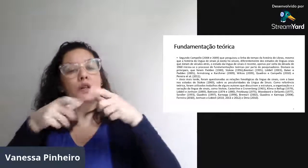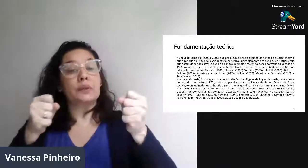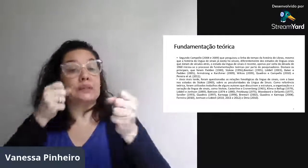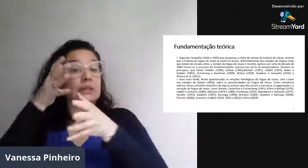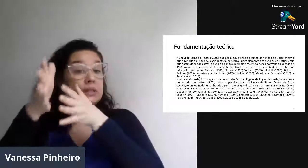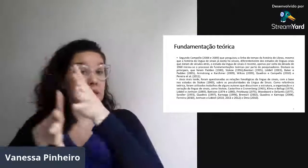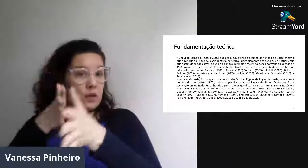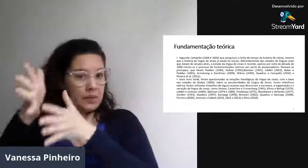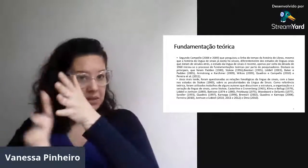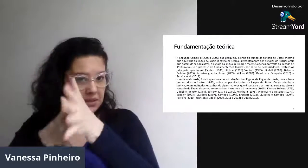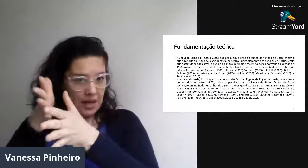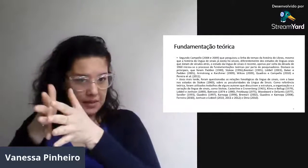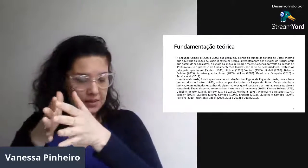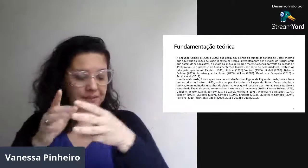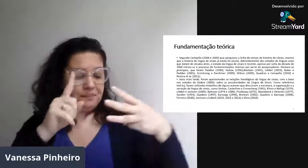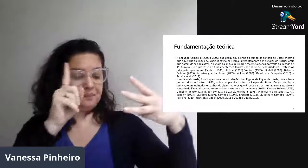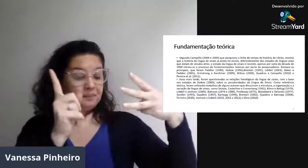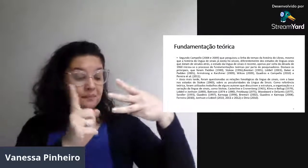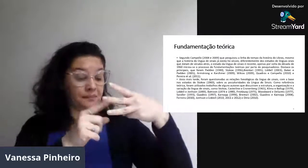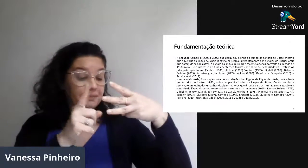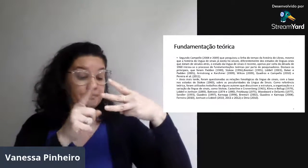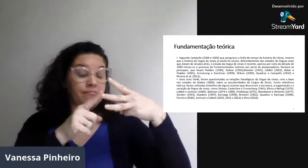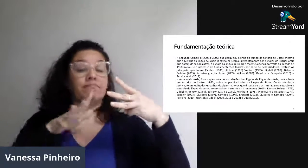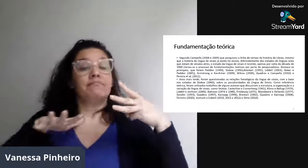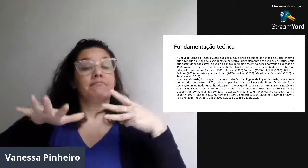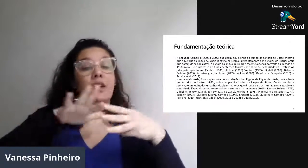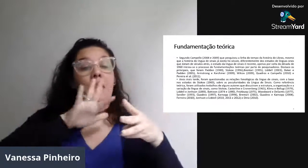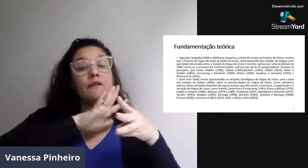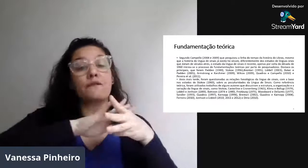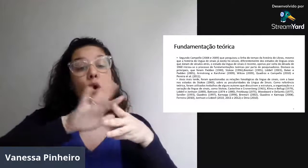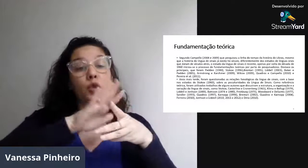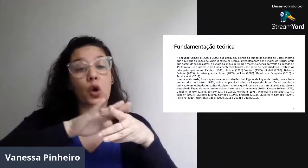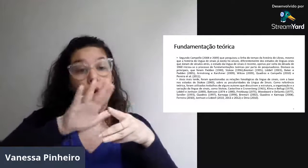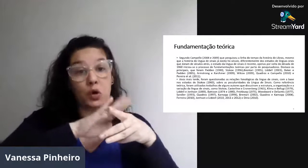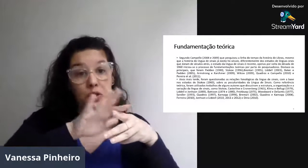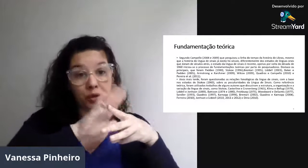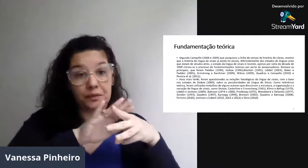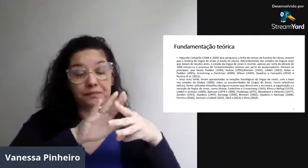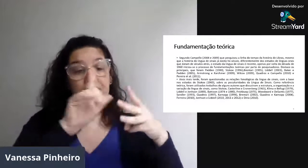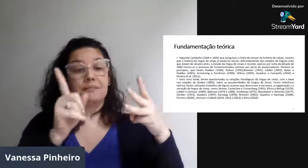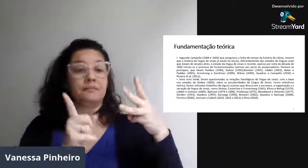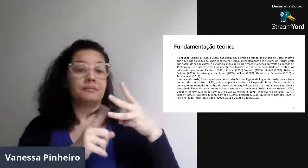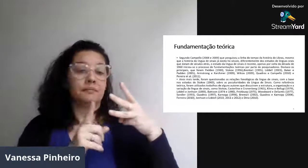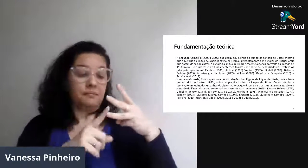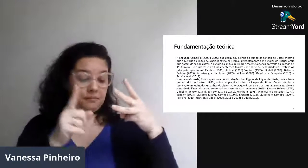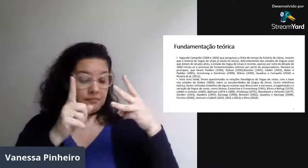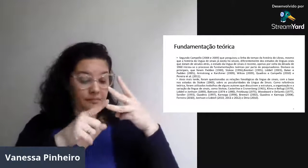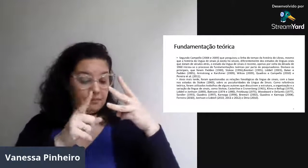Área linguística de sinais. Também, área fonológica.